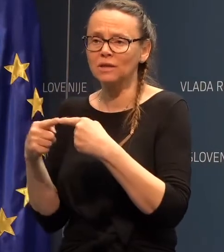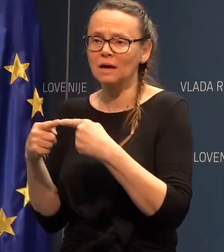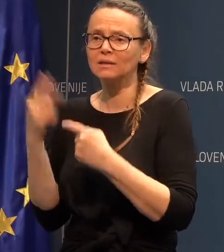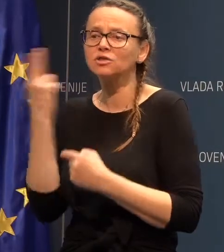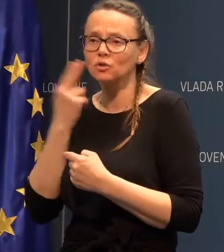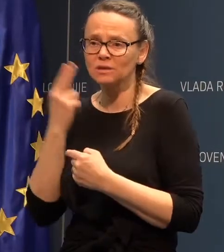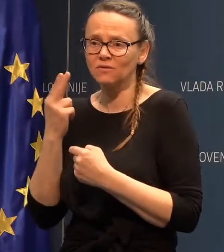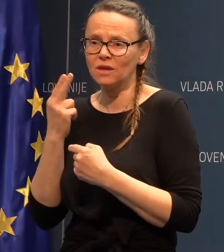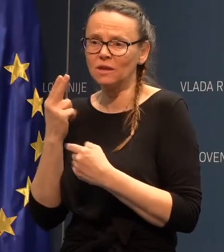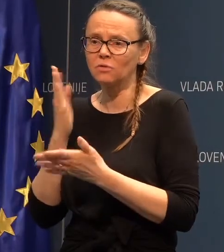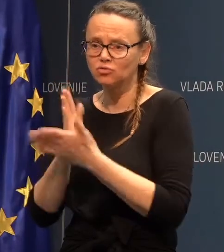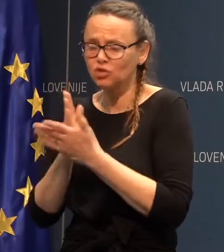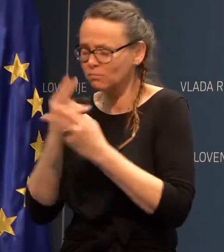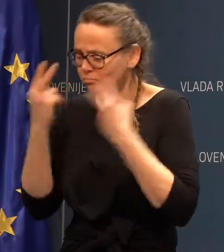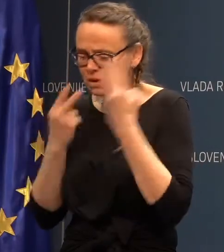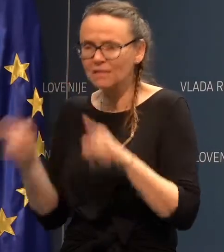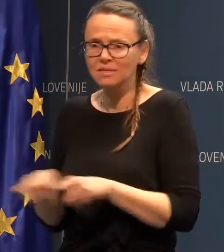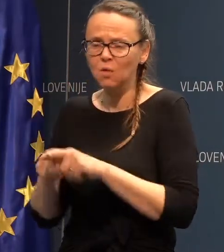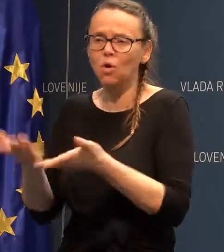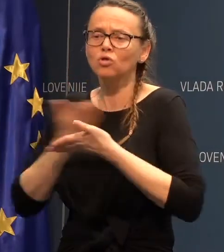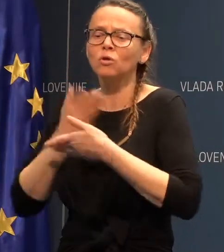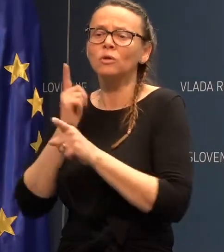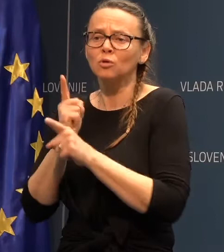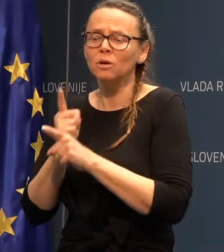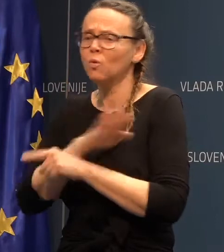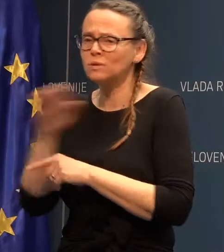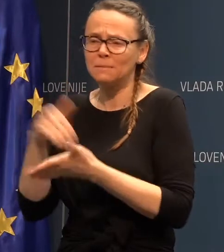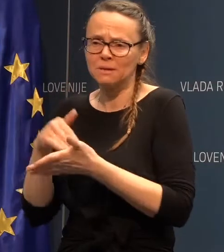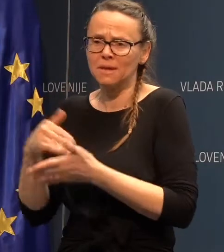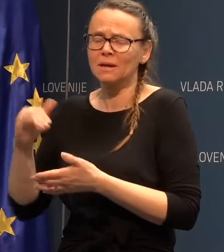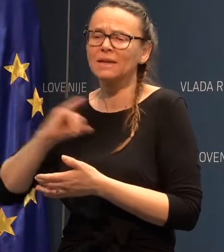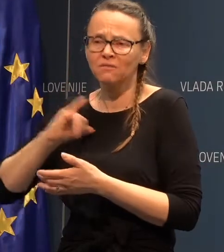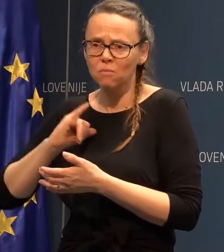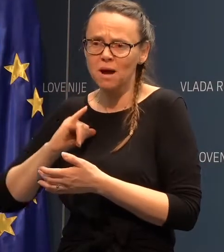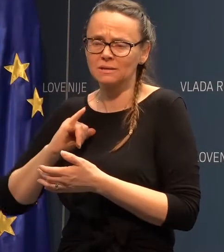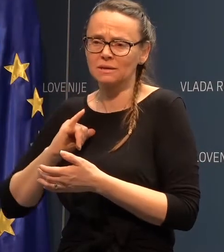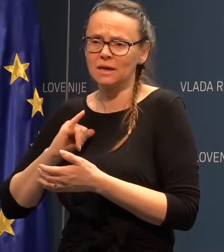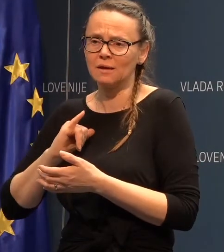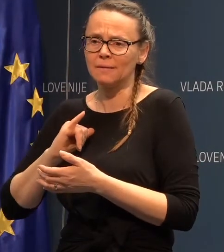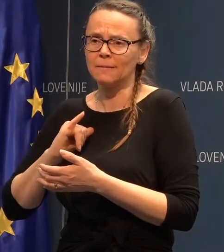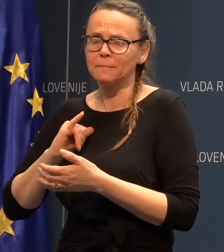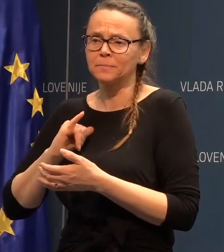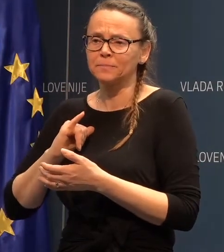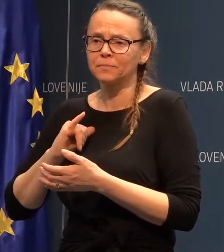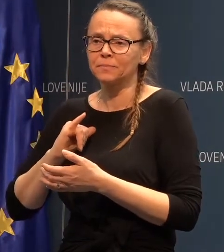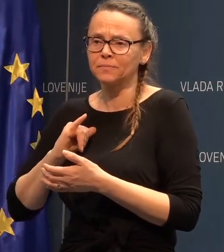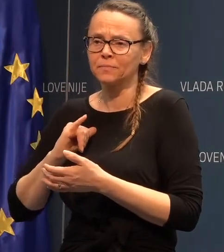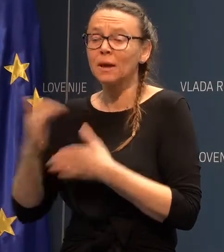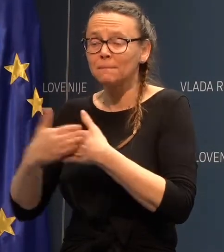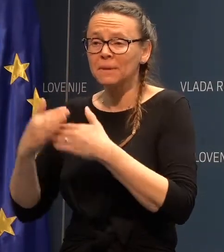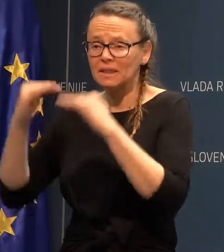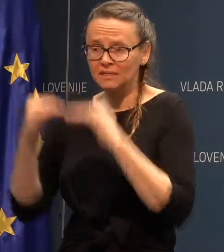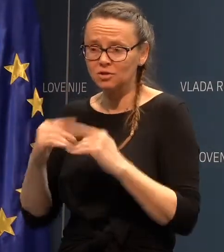seveda obdelani. in takoj dobimo takoj tudi vsa ustrezna informacija, vsa ustrezna narodilna pri nižji